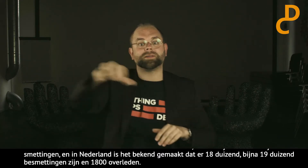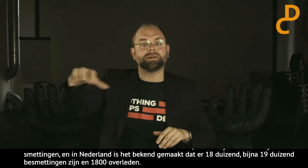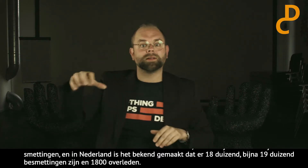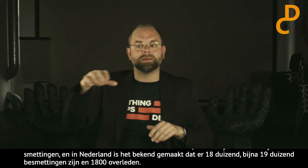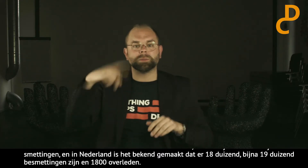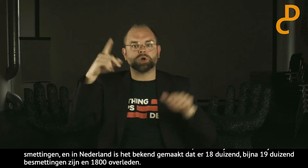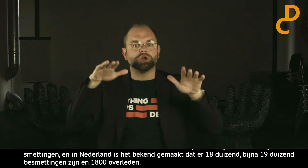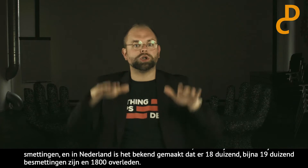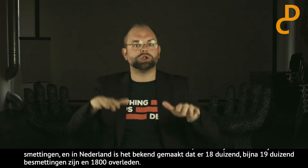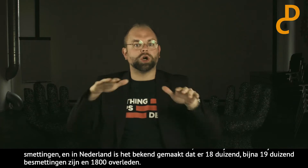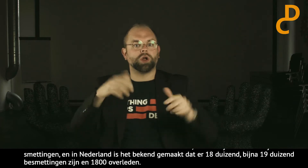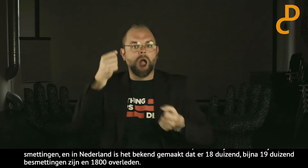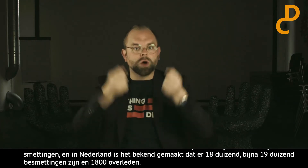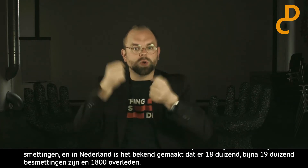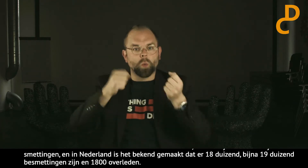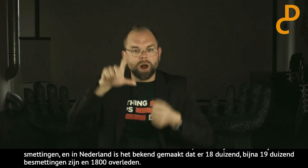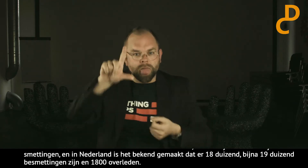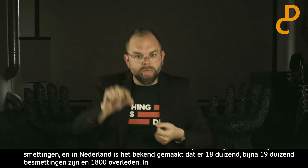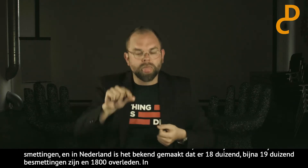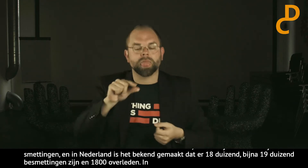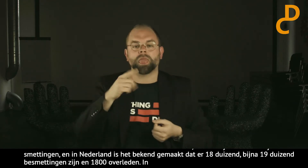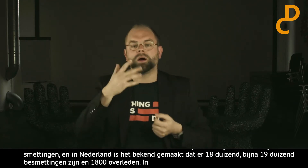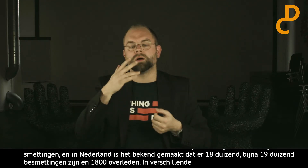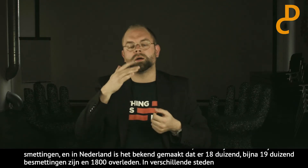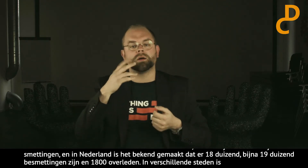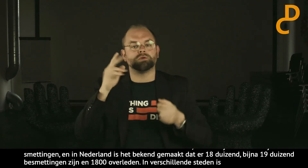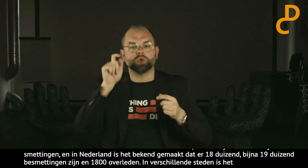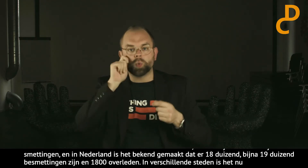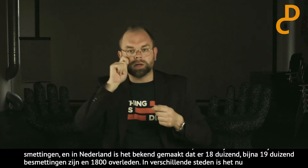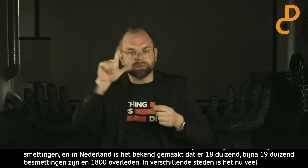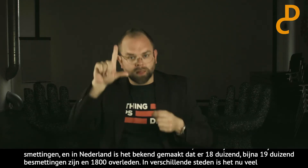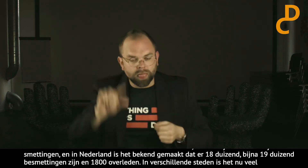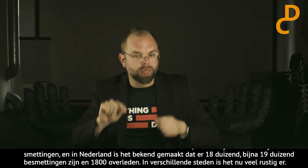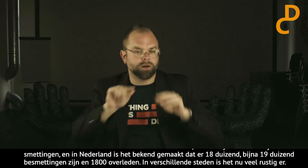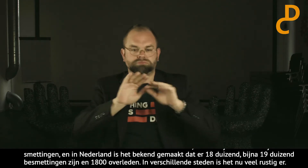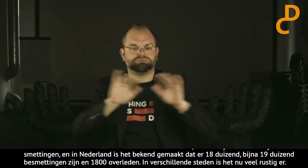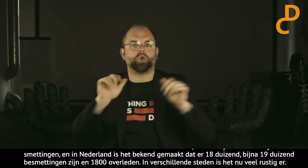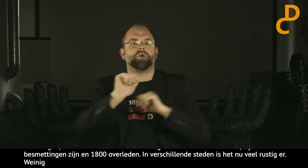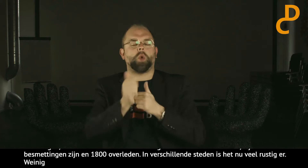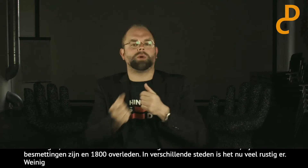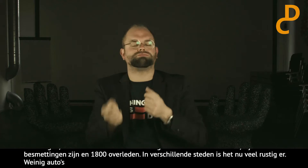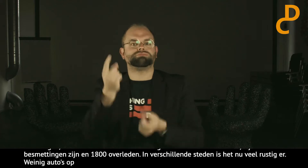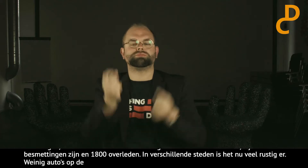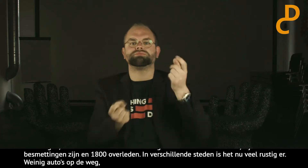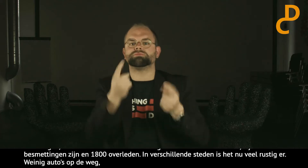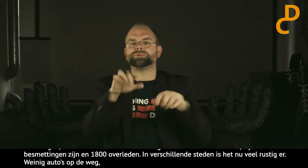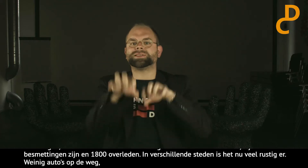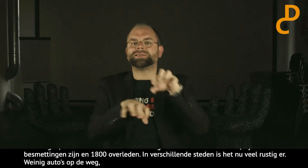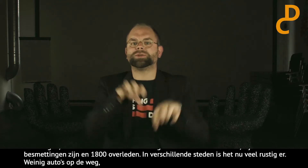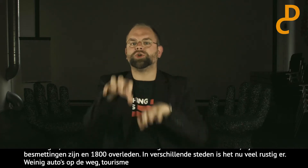En in verschillende steden is het dus nu veel rustiger. Weinig auto's op de weg, toerisme heeft afgenomen. Waardoor er